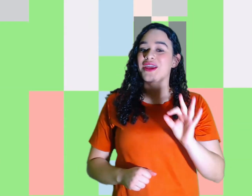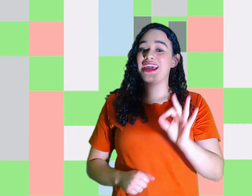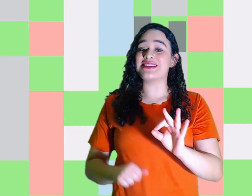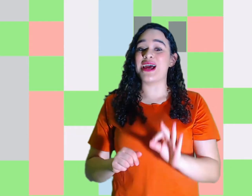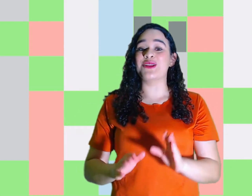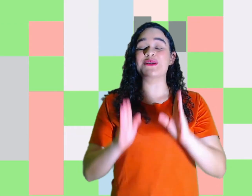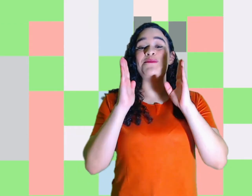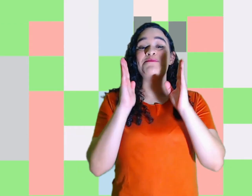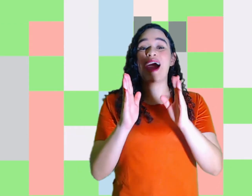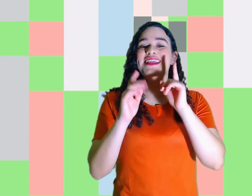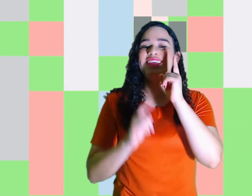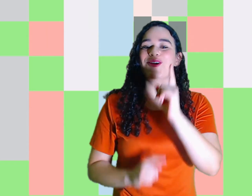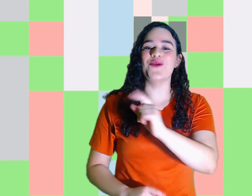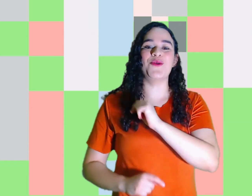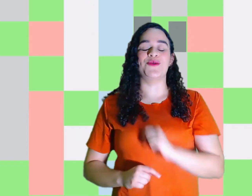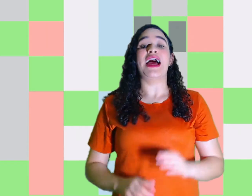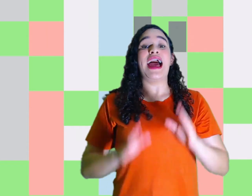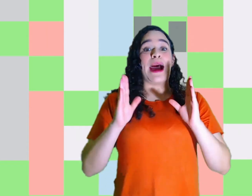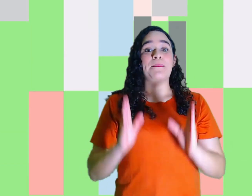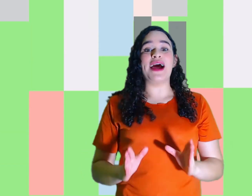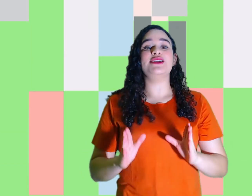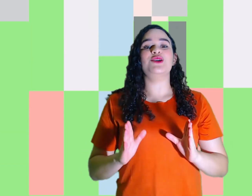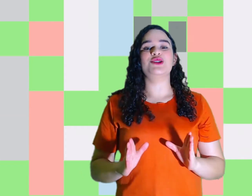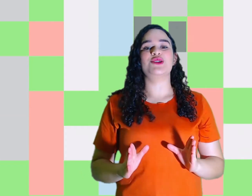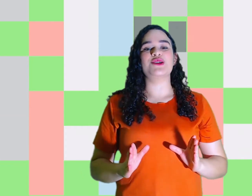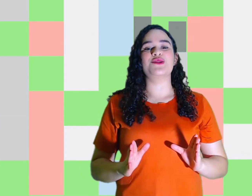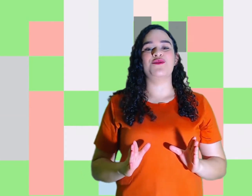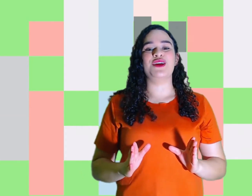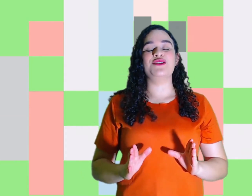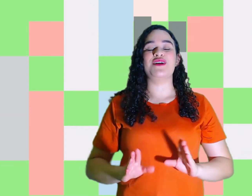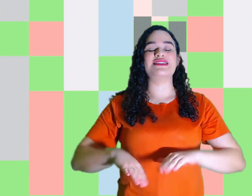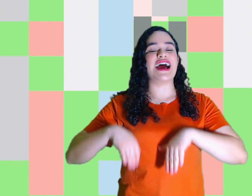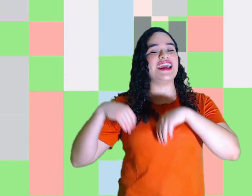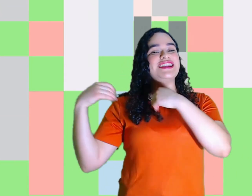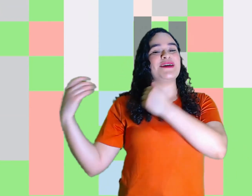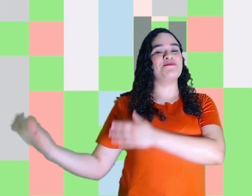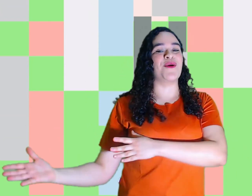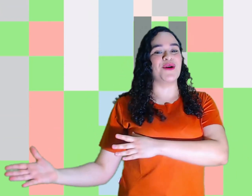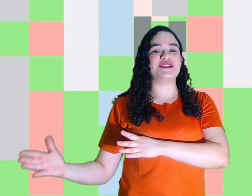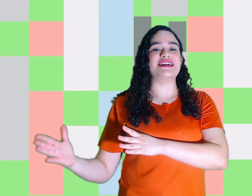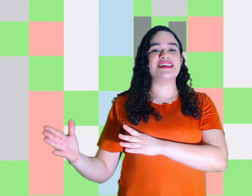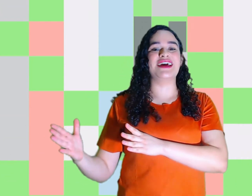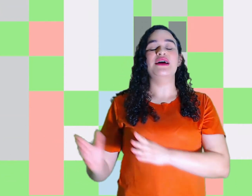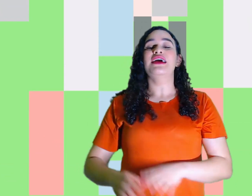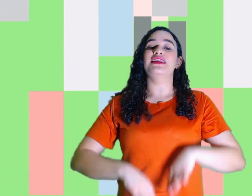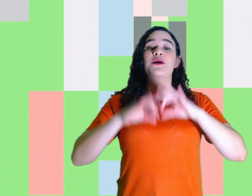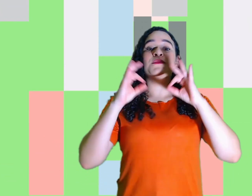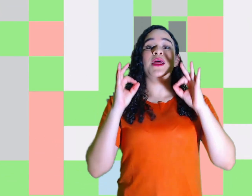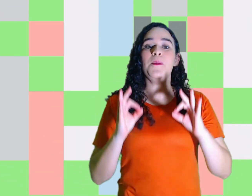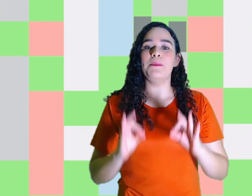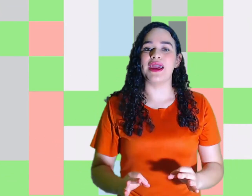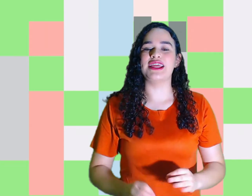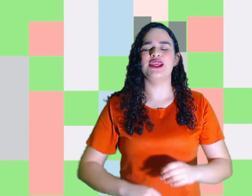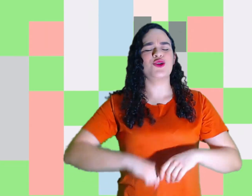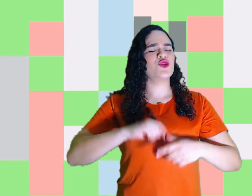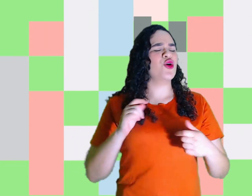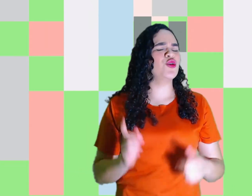essa é a nossa parte 1. A parte 2 do nosso vídeo vai sair depois, tá certo? Então, não perde. Curte,